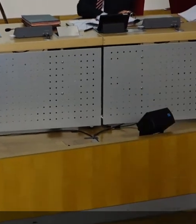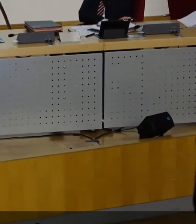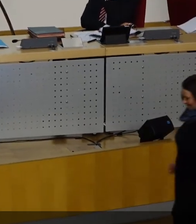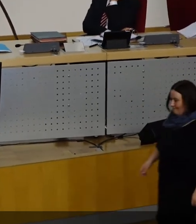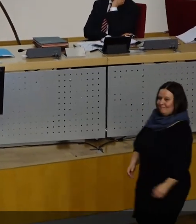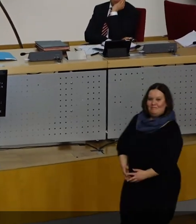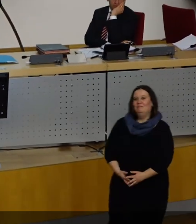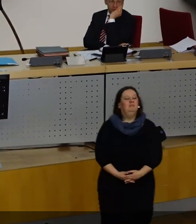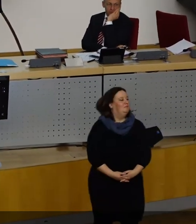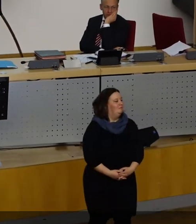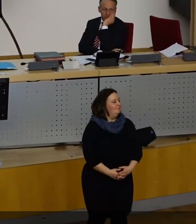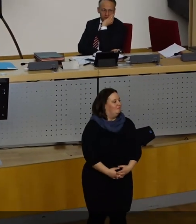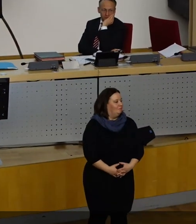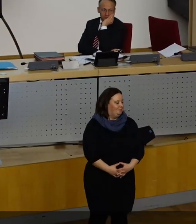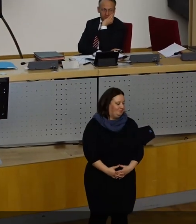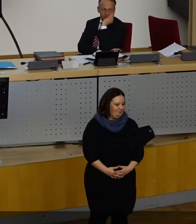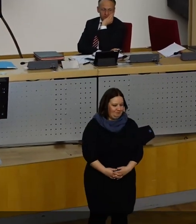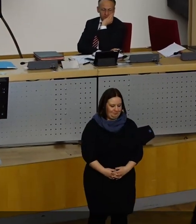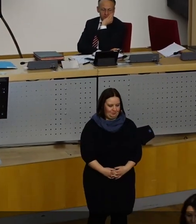Als nächste Wortmeldung, Herr Schäufer.